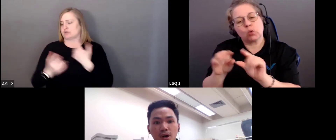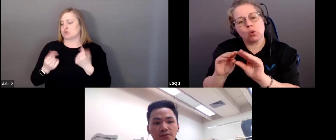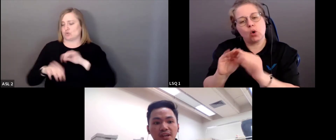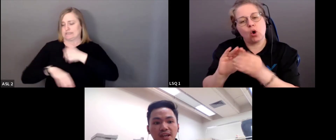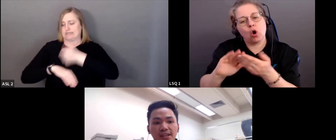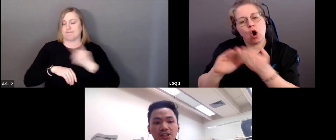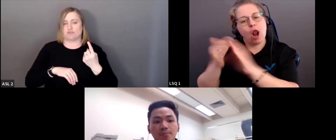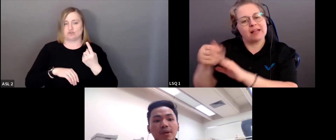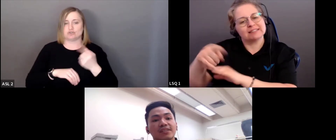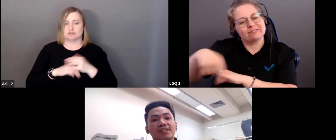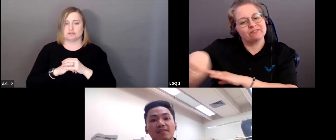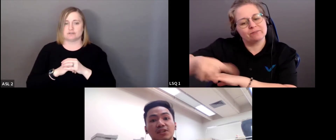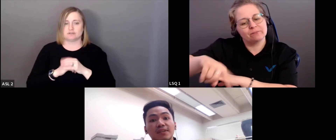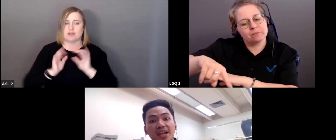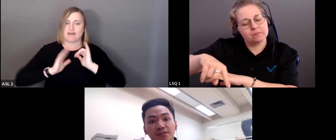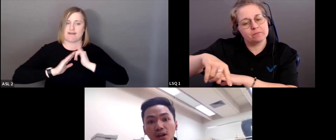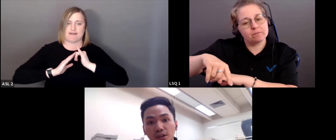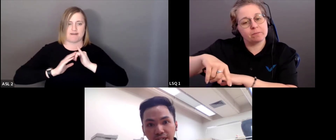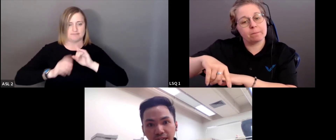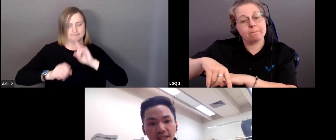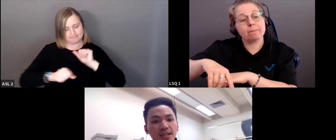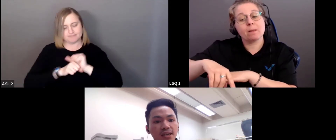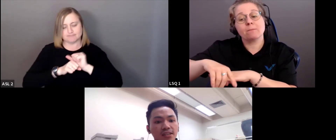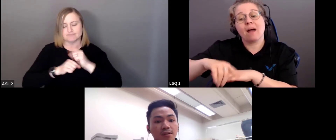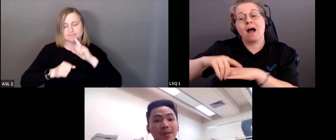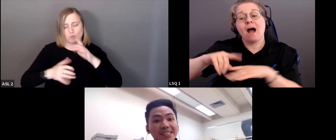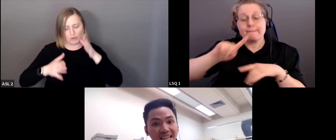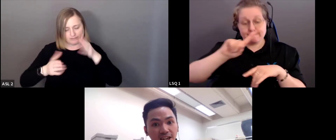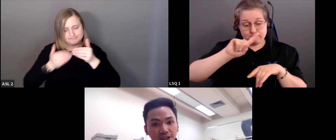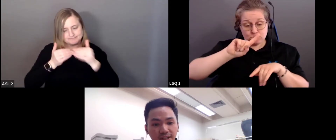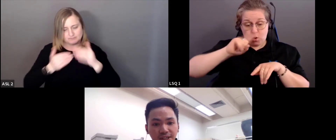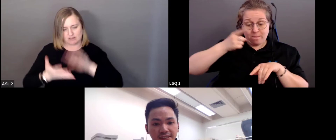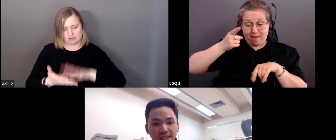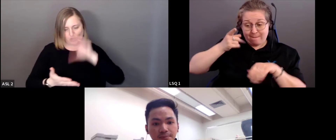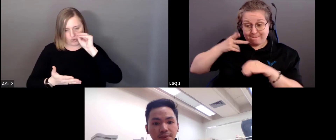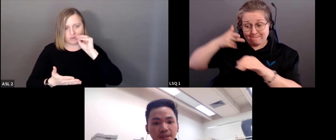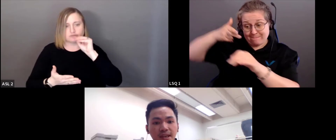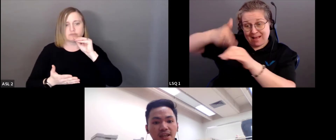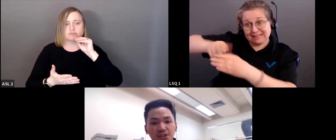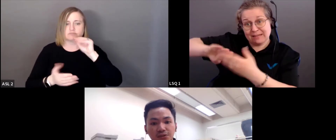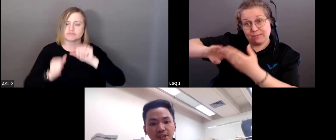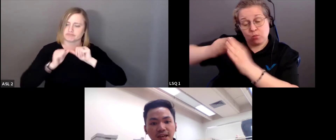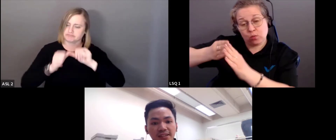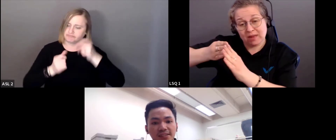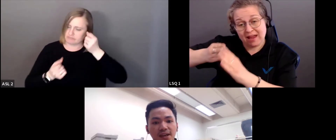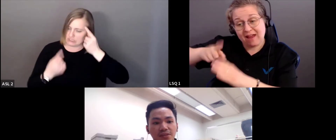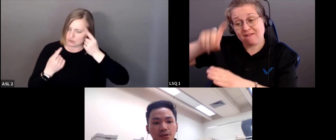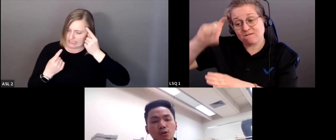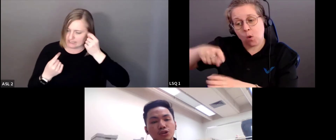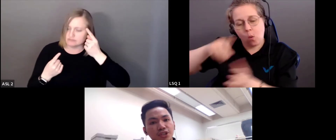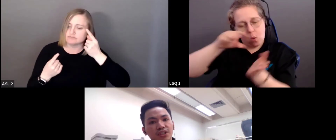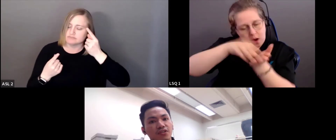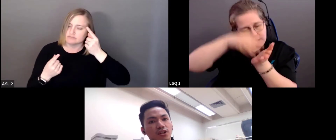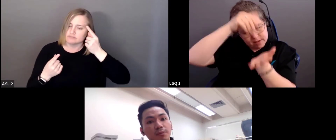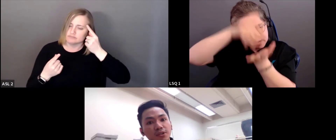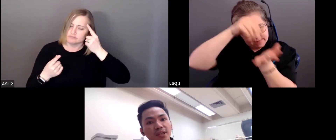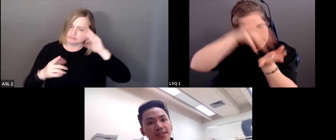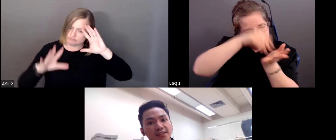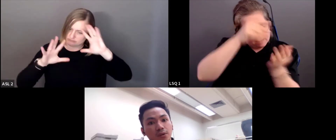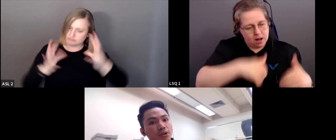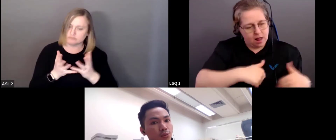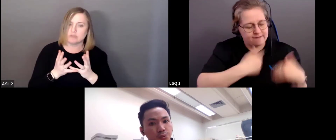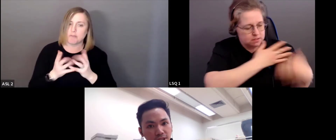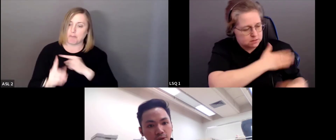collectivité, il faut faire du travail. Et le premier travail, c'est de s'engager à faire de l'apprentissage tout au long de la vie